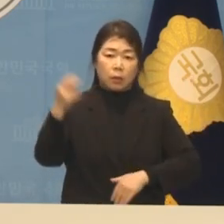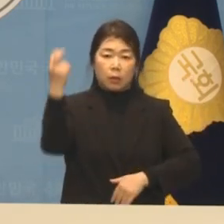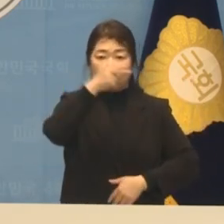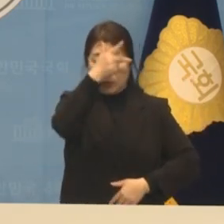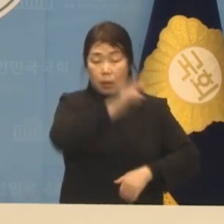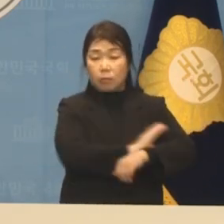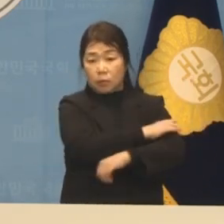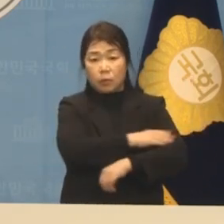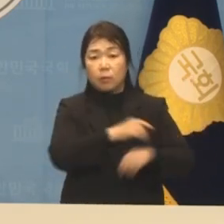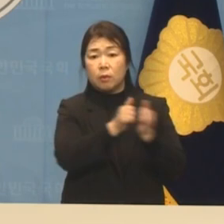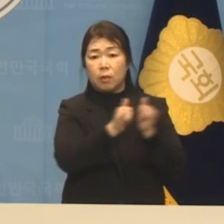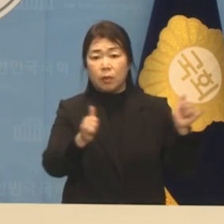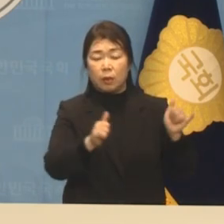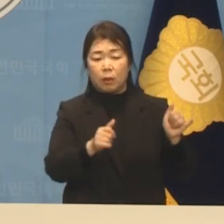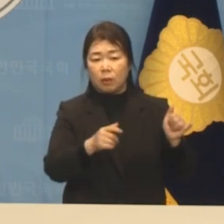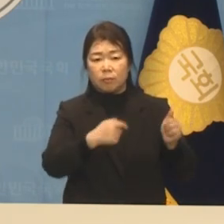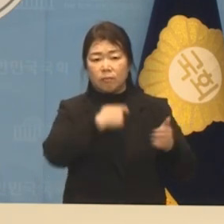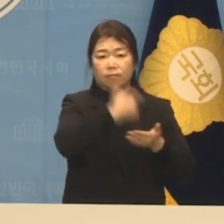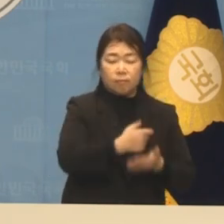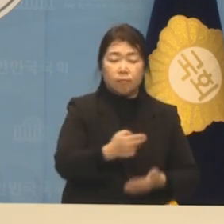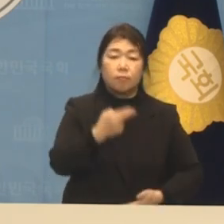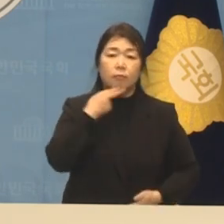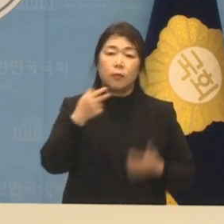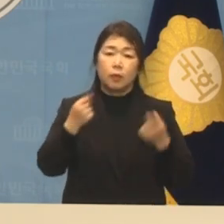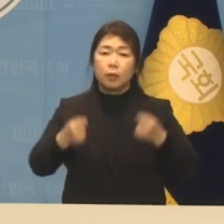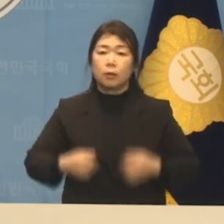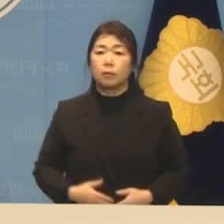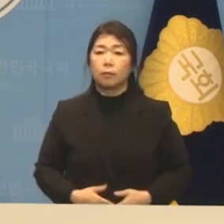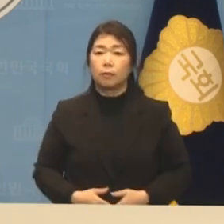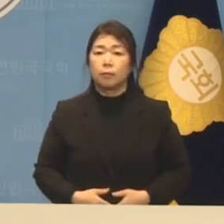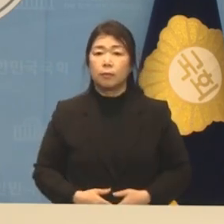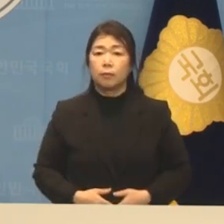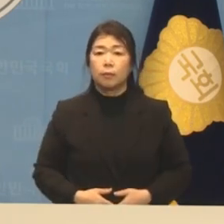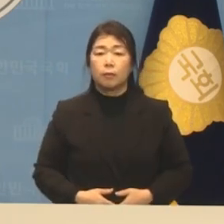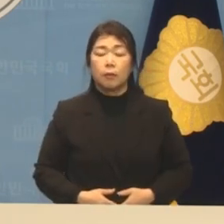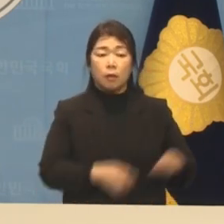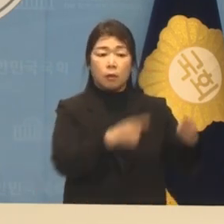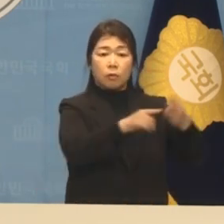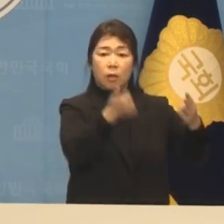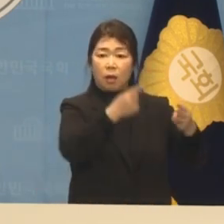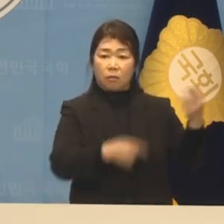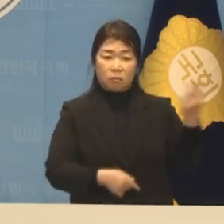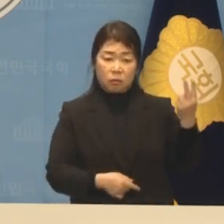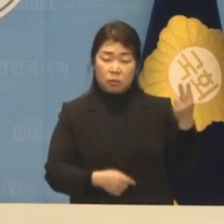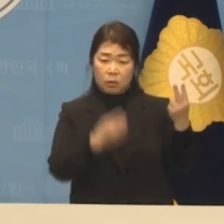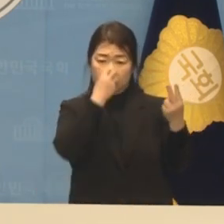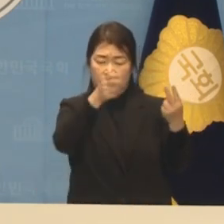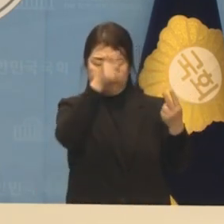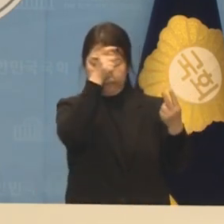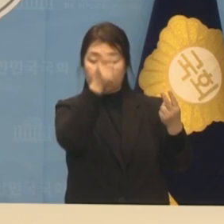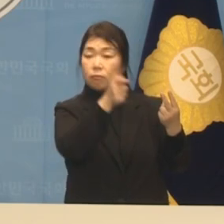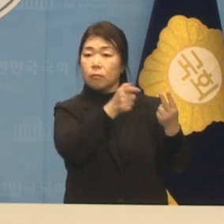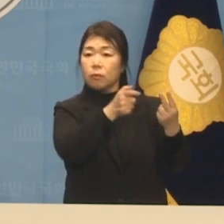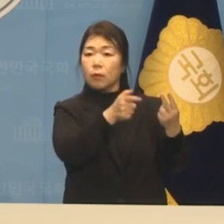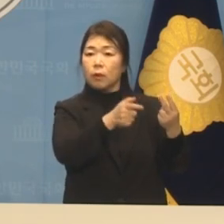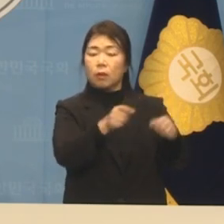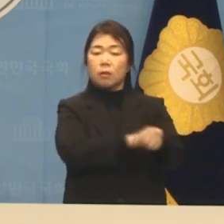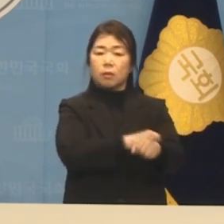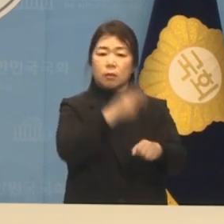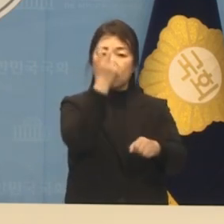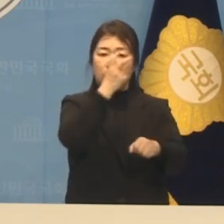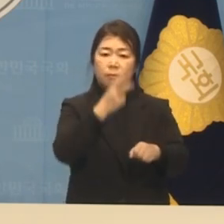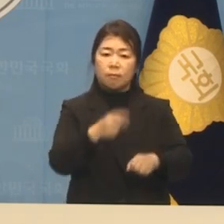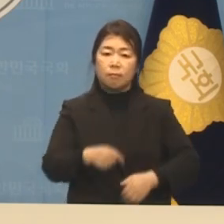세력들에게 속지 않습니다. 윤석열 한동훈 장관은 오만과 고집불통, 특권과